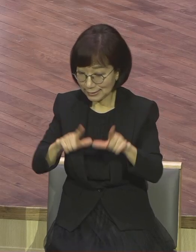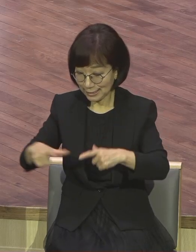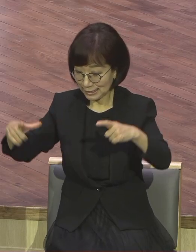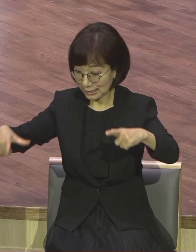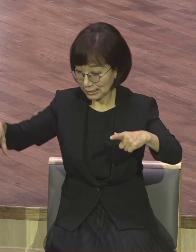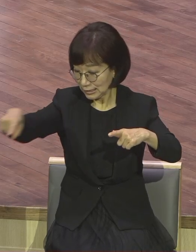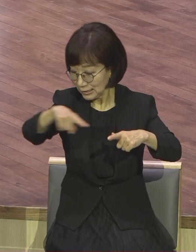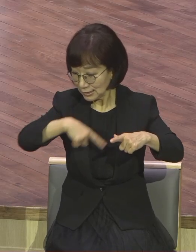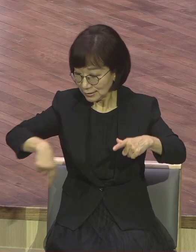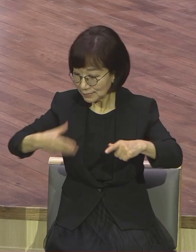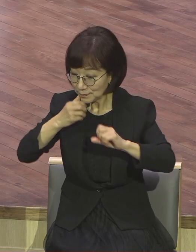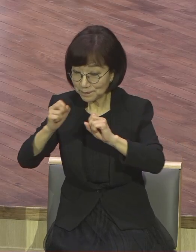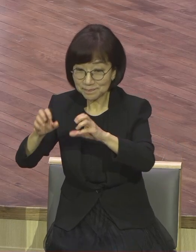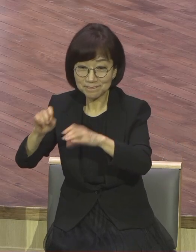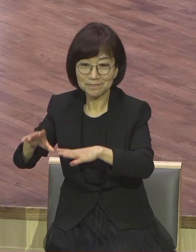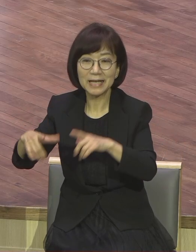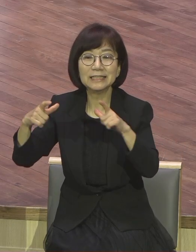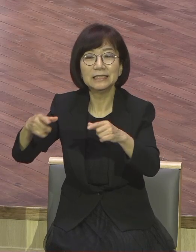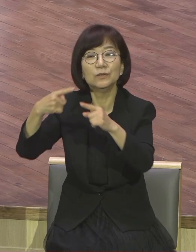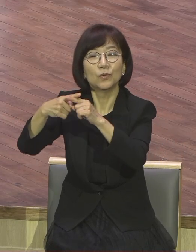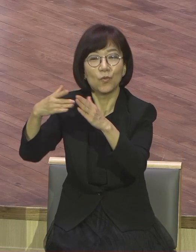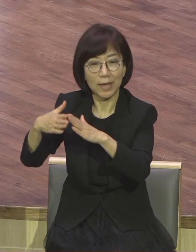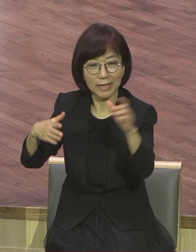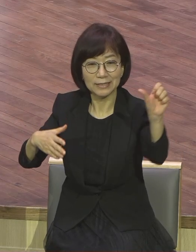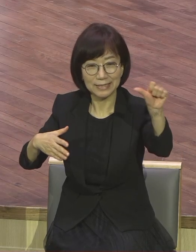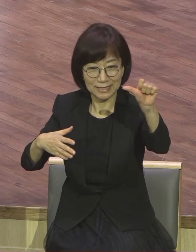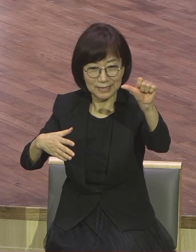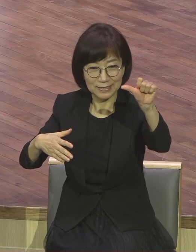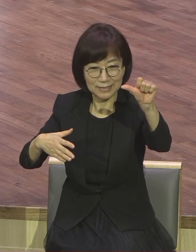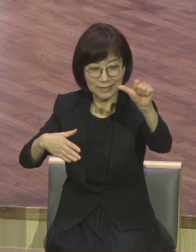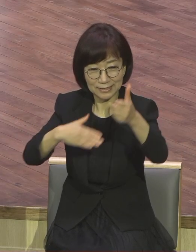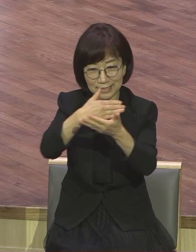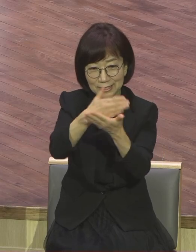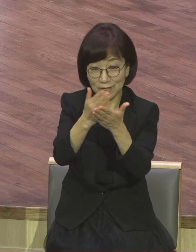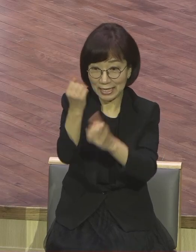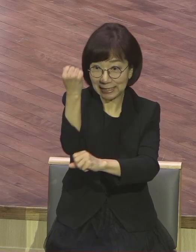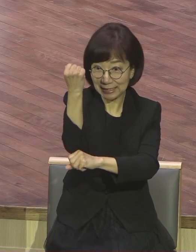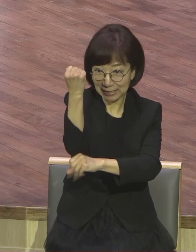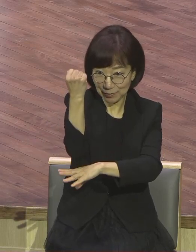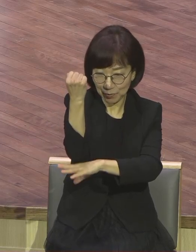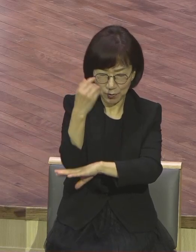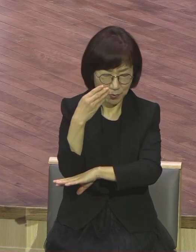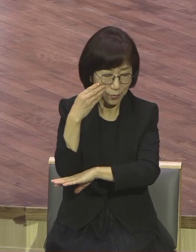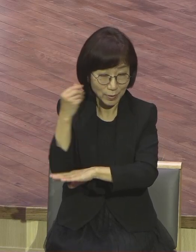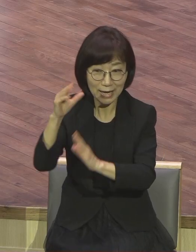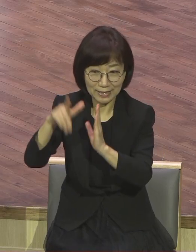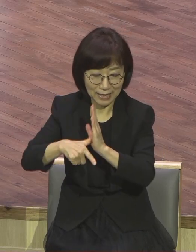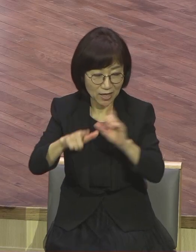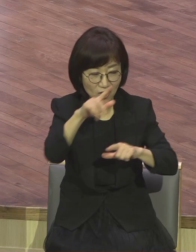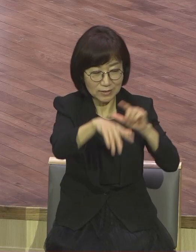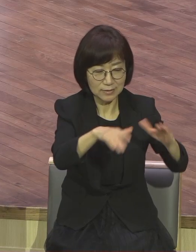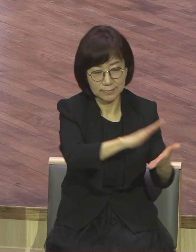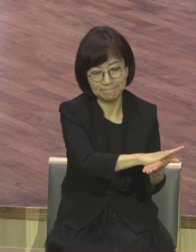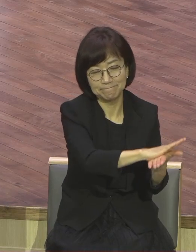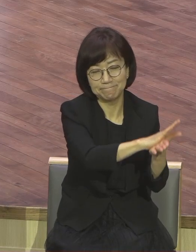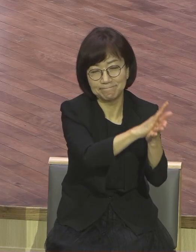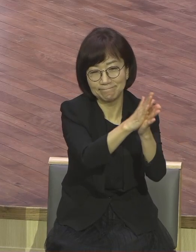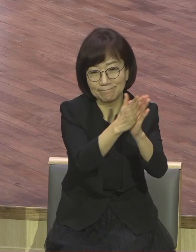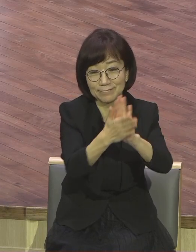지구 이 다섯 가지 기초가 활성화되는 만큼 현장이 변화됩니다. 여러분 사업하는